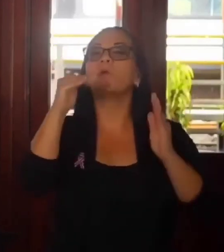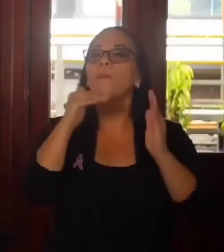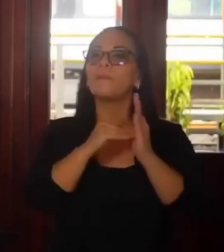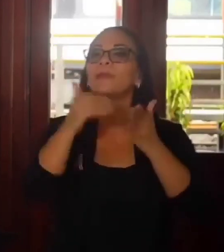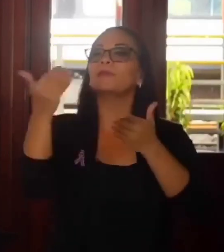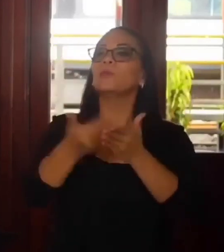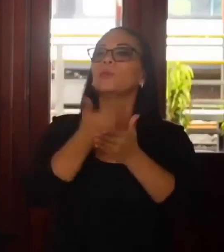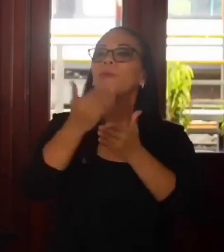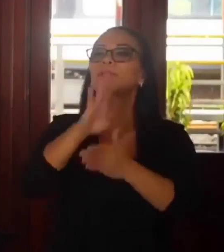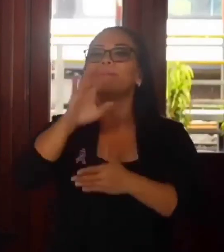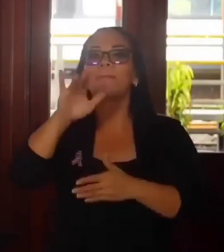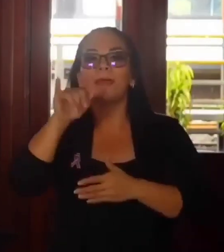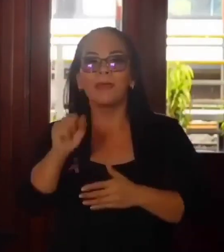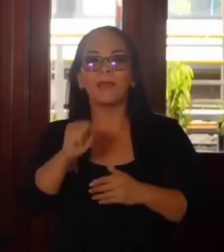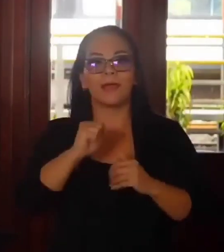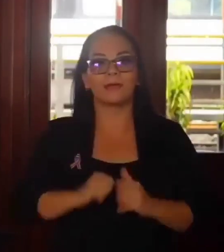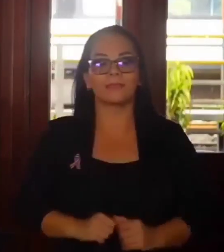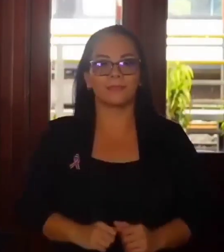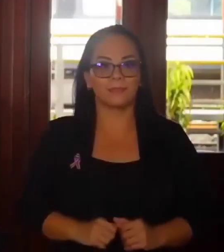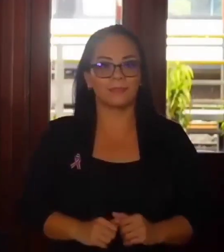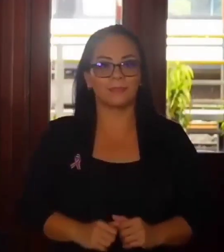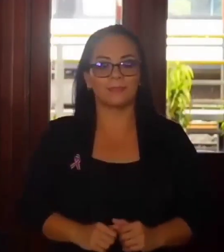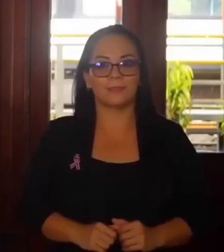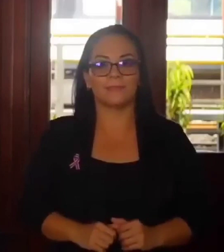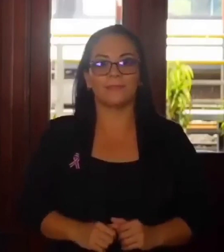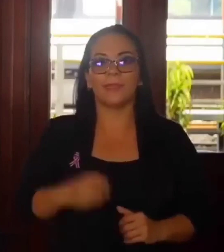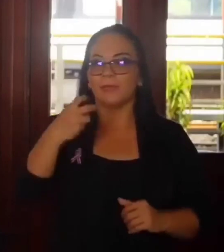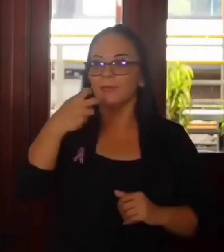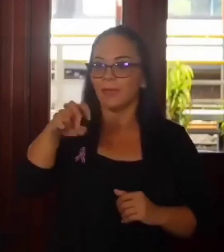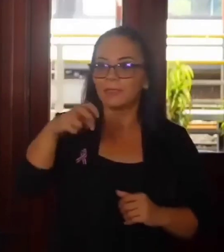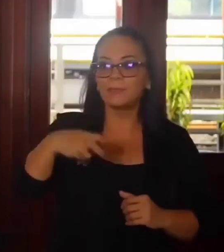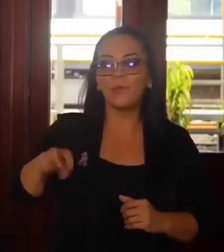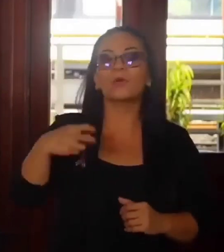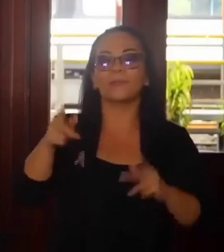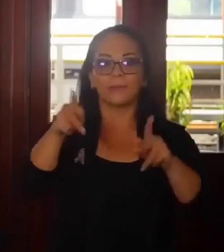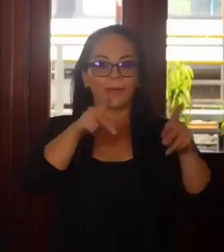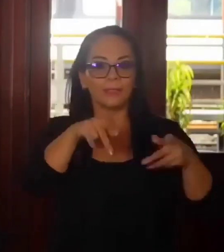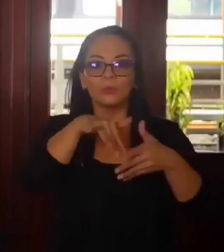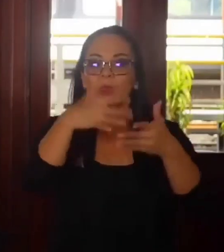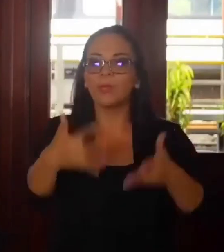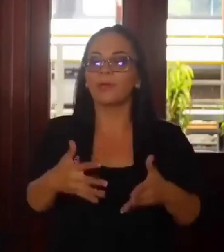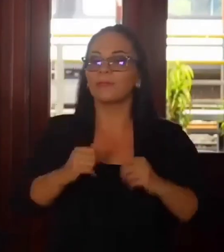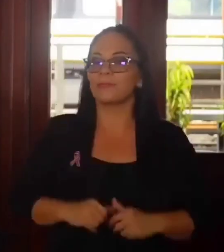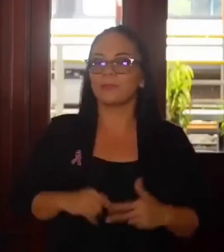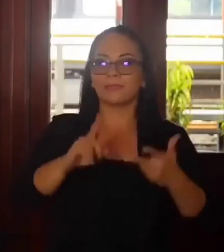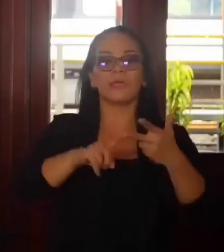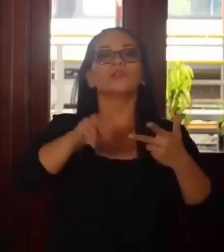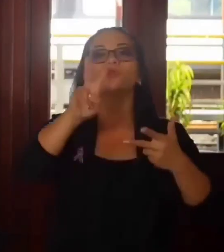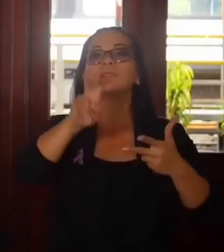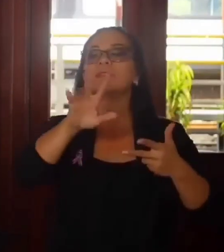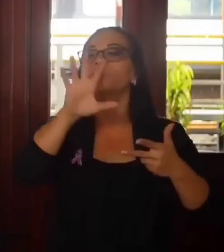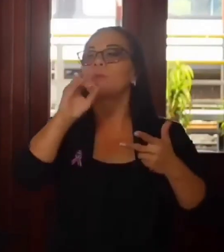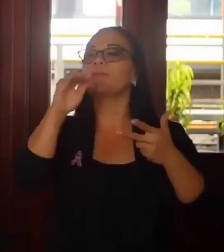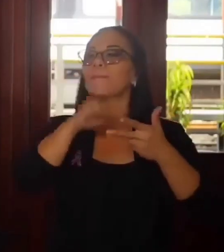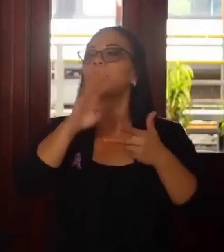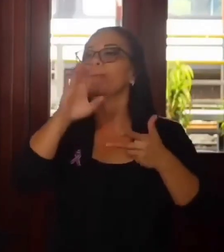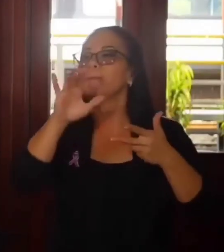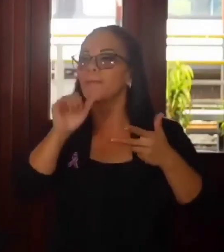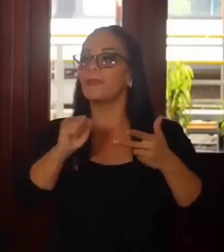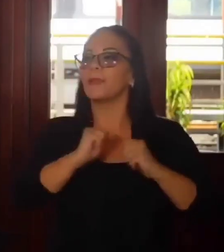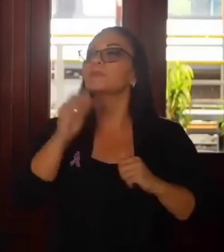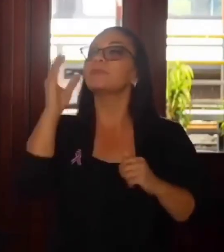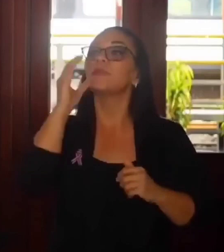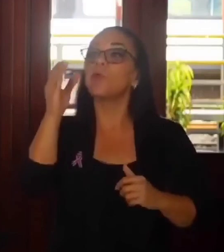nuevas becas de transporte estudiantil, 250 mil becas de